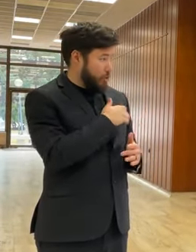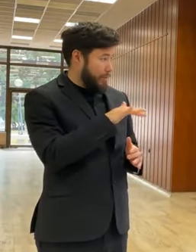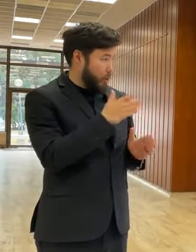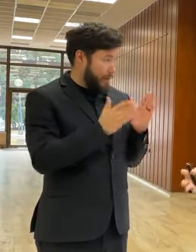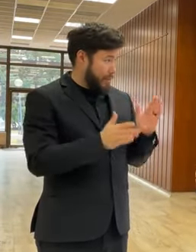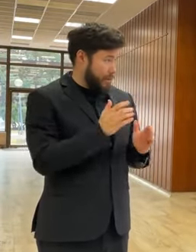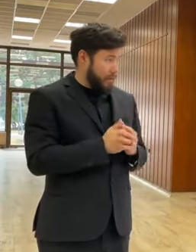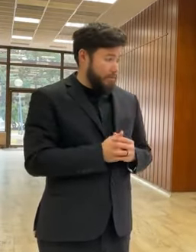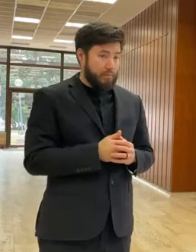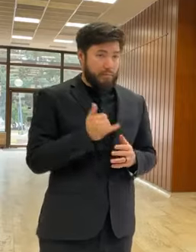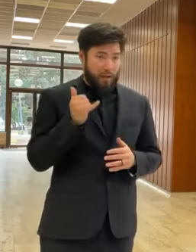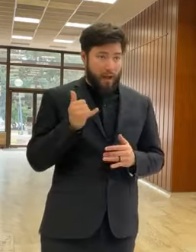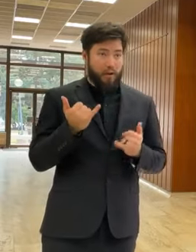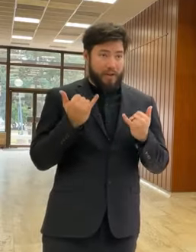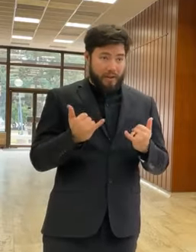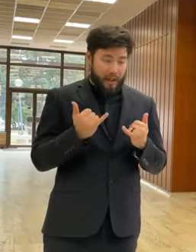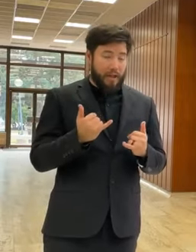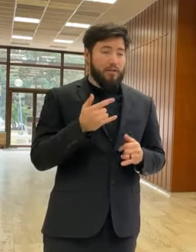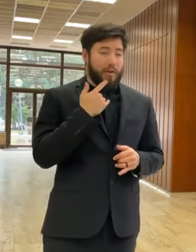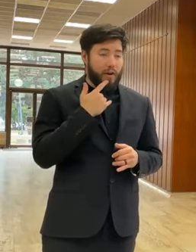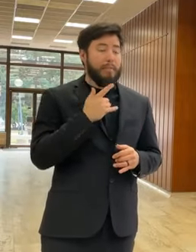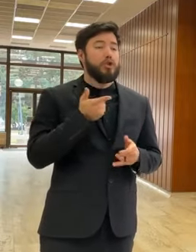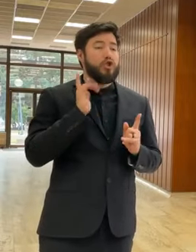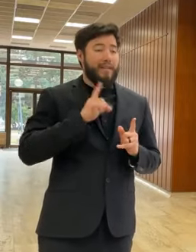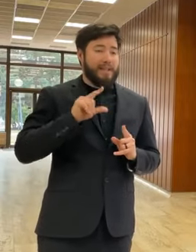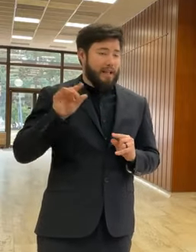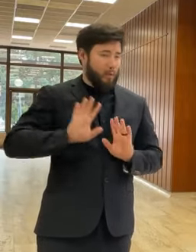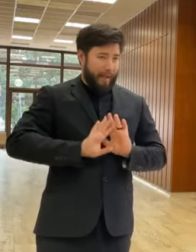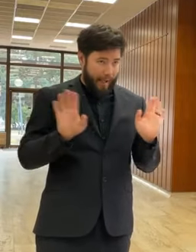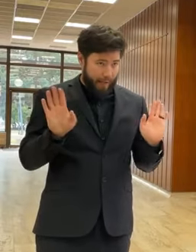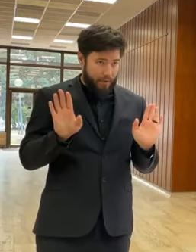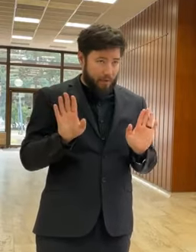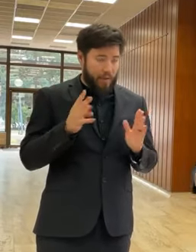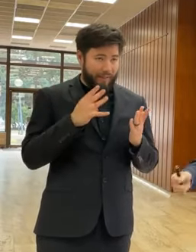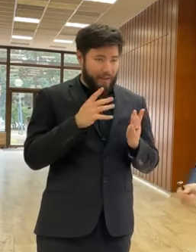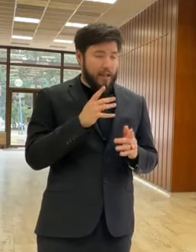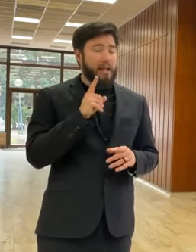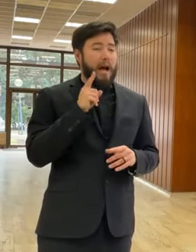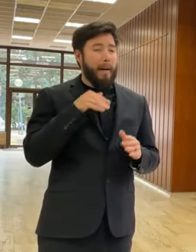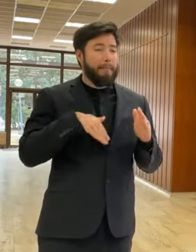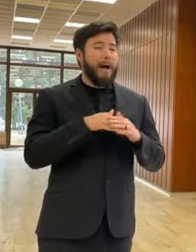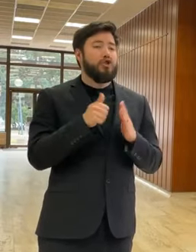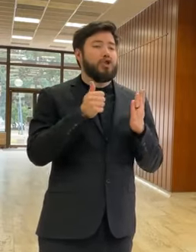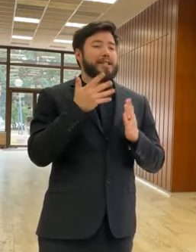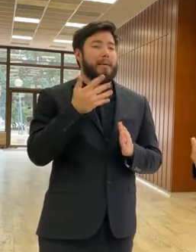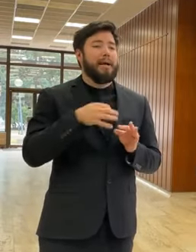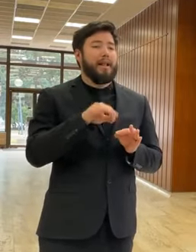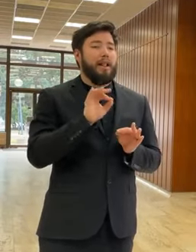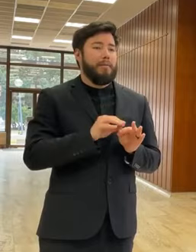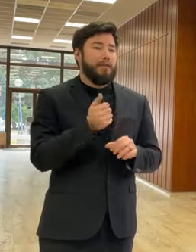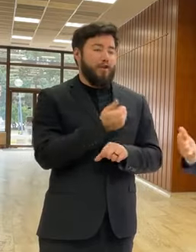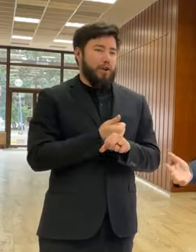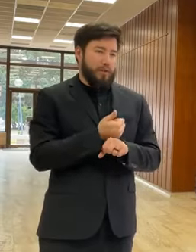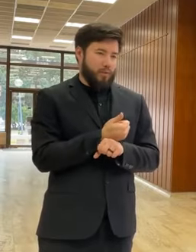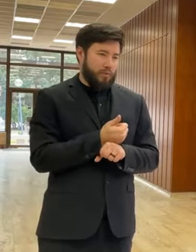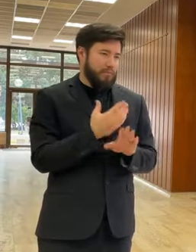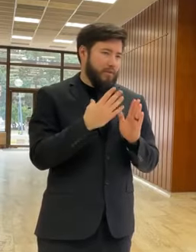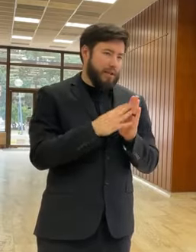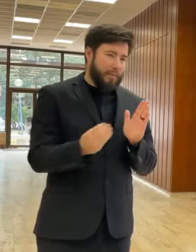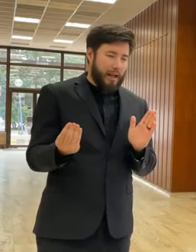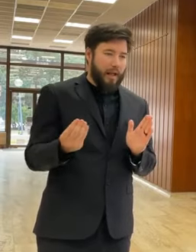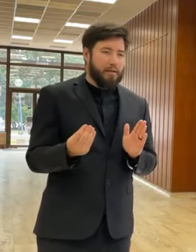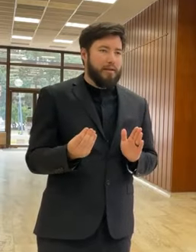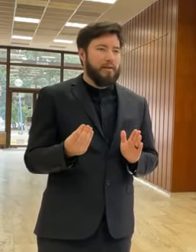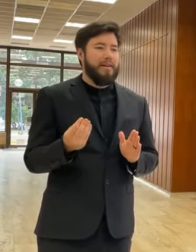robiť a čo nie? Teraz som povedal, budú môcť jazdiť po území Slovenskej republiky a do rýchlosti 65 km za hodinu. Čiže napríklad, ja